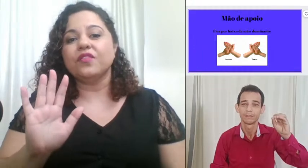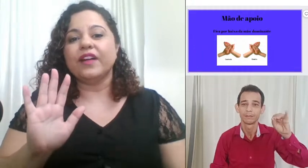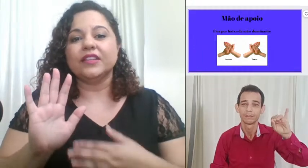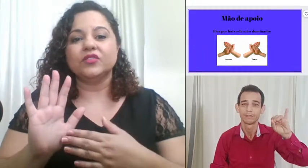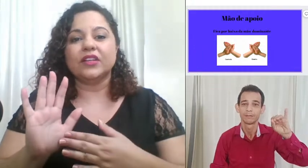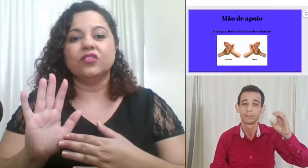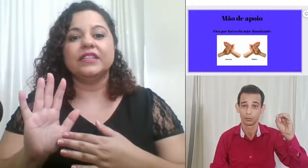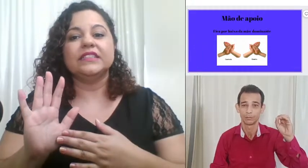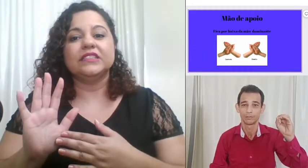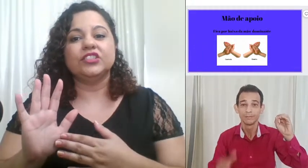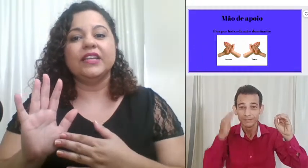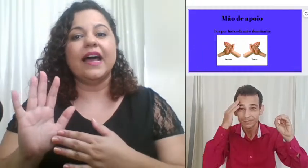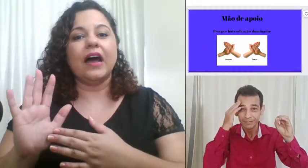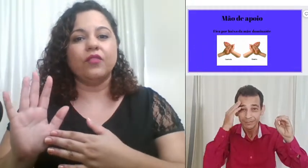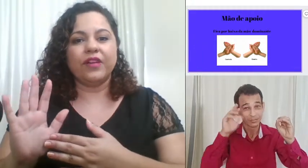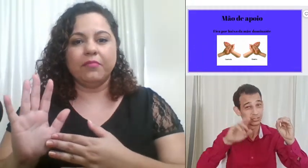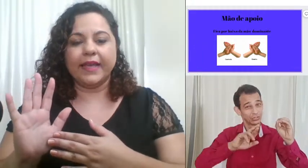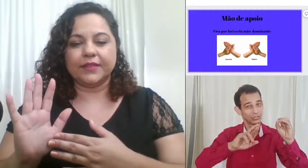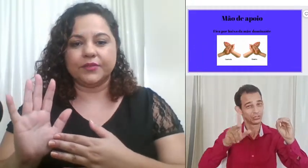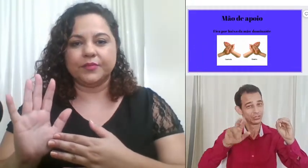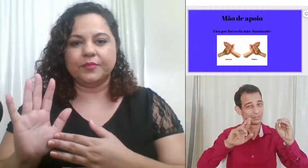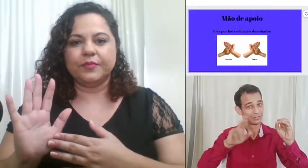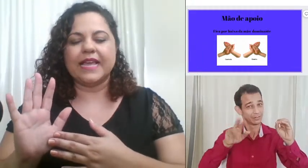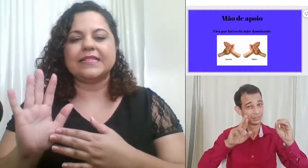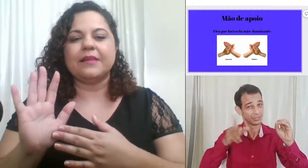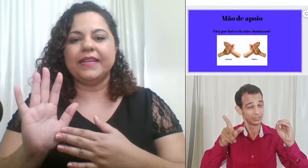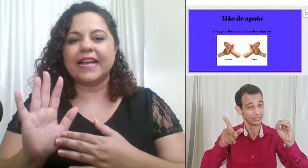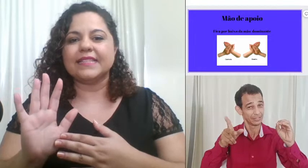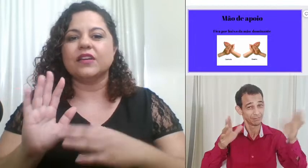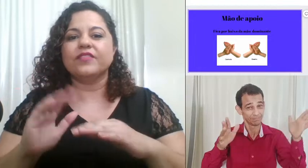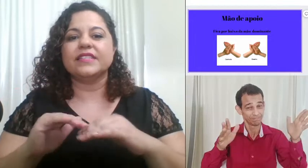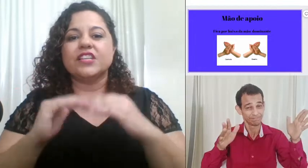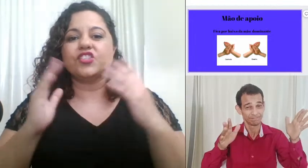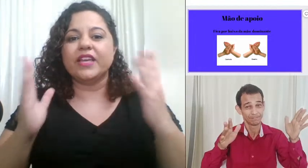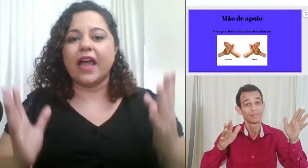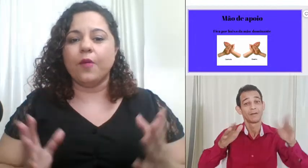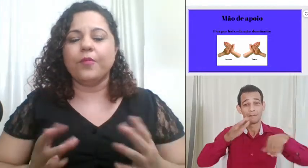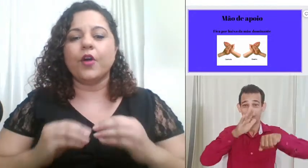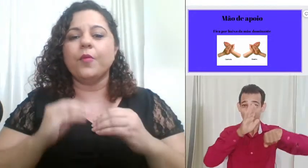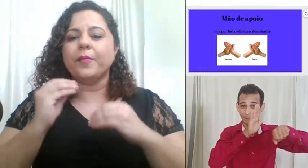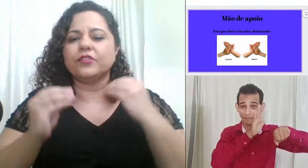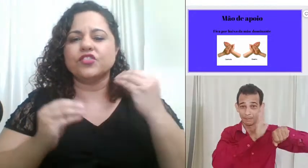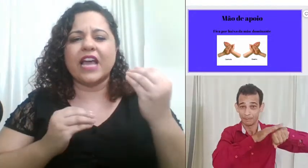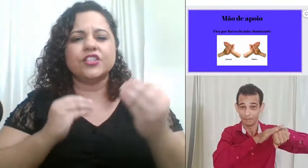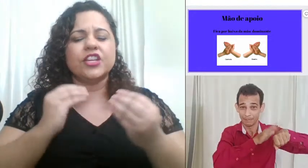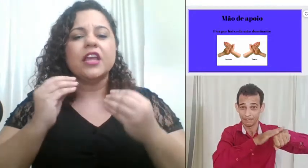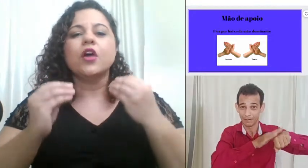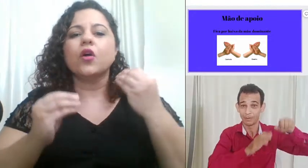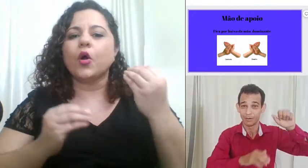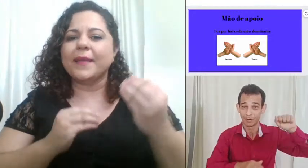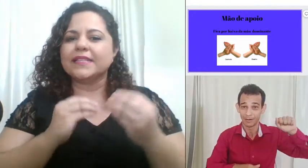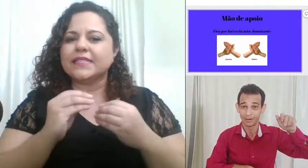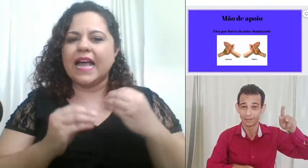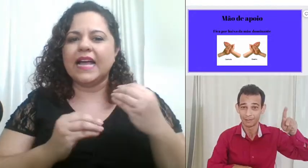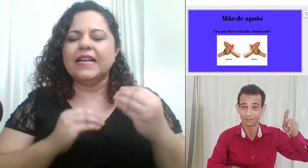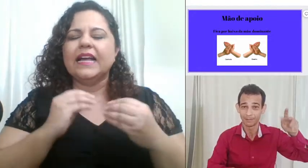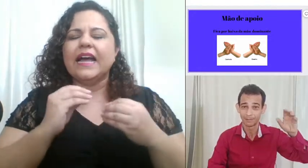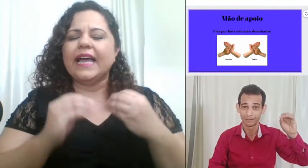falando agora de alfabeto essa aplicação vai ser geral porque é o momento já de começar a